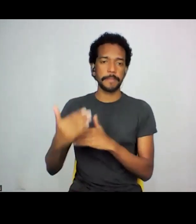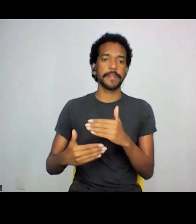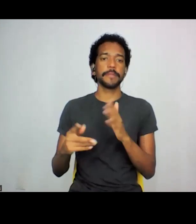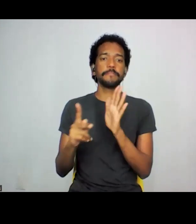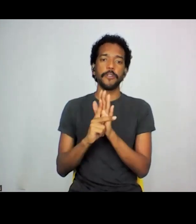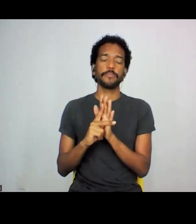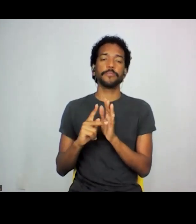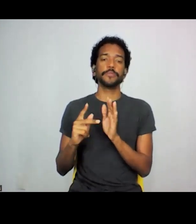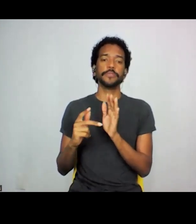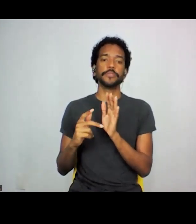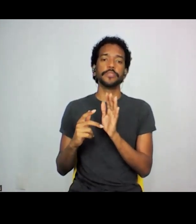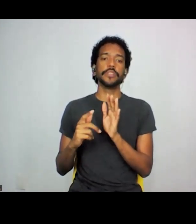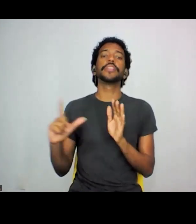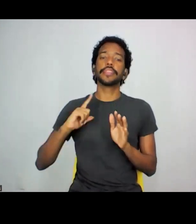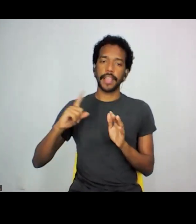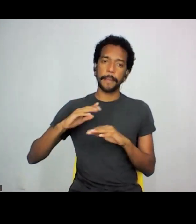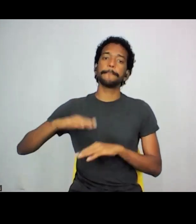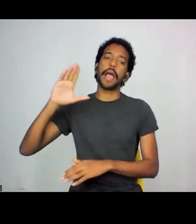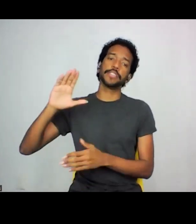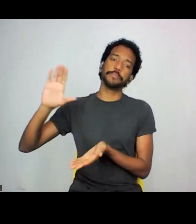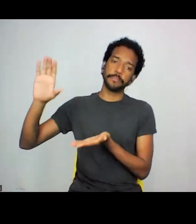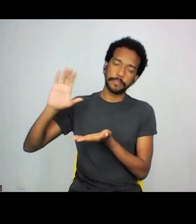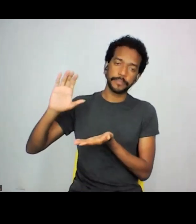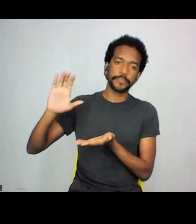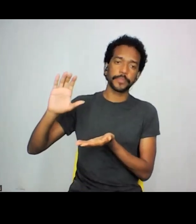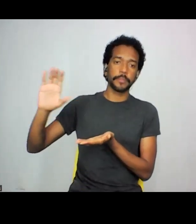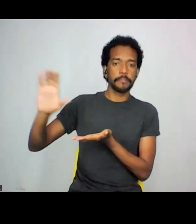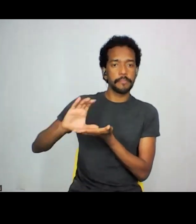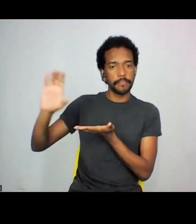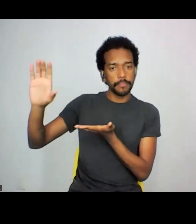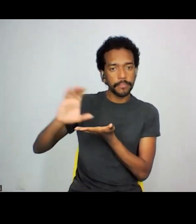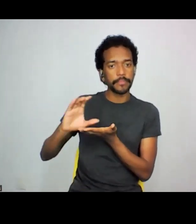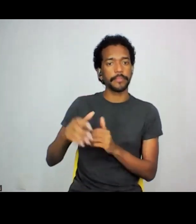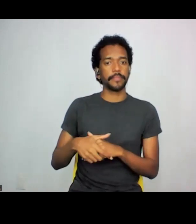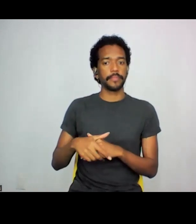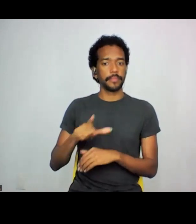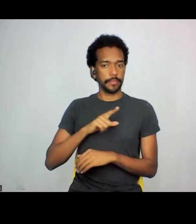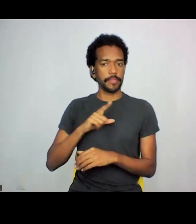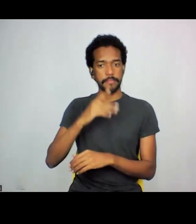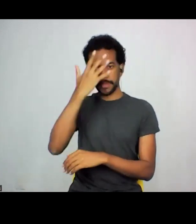patrocinadores, apoiadores, então, isso também, né, então, tem essa,